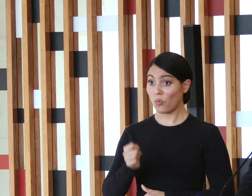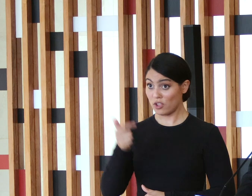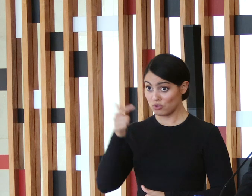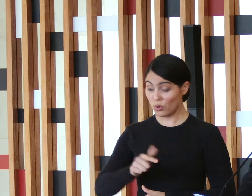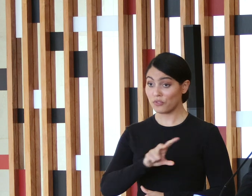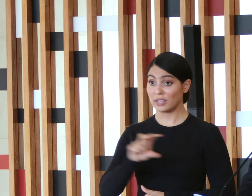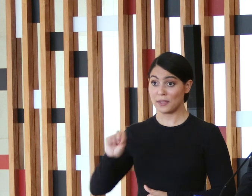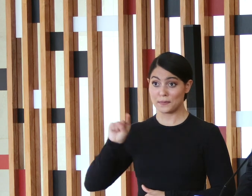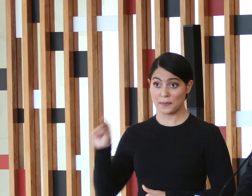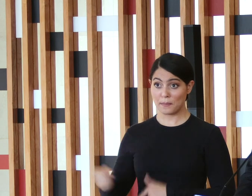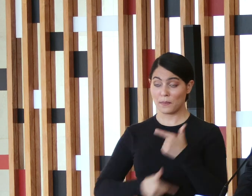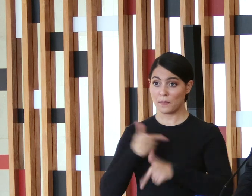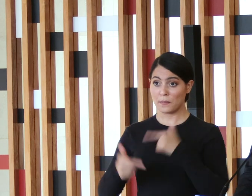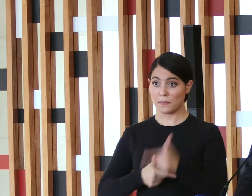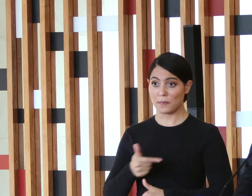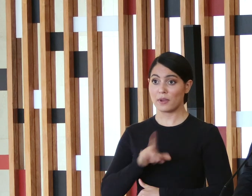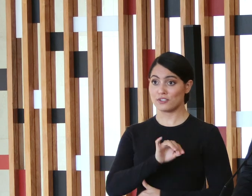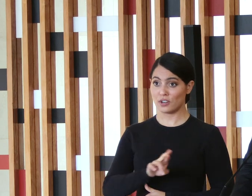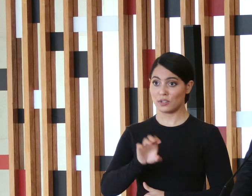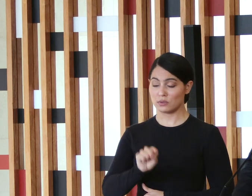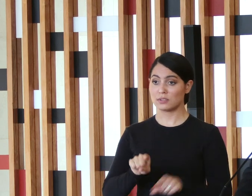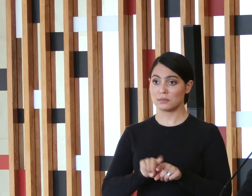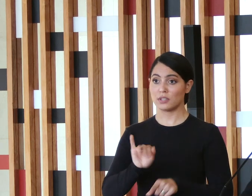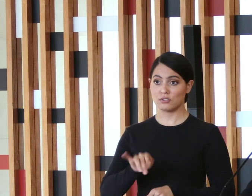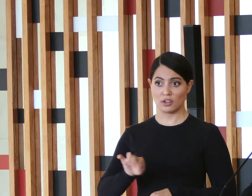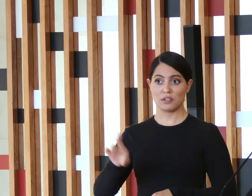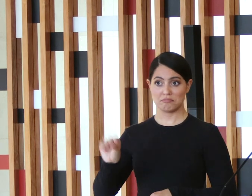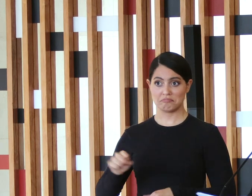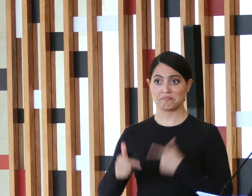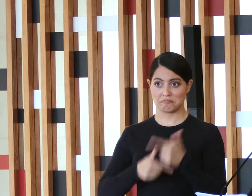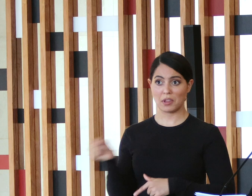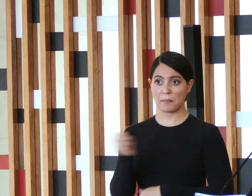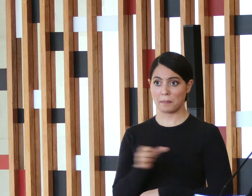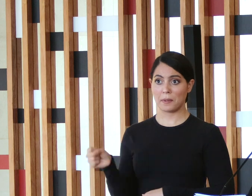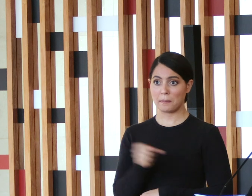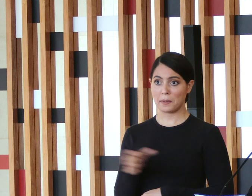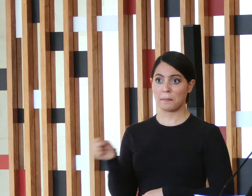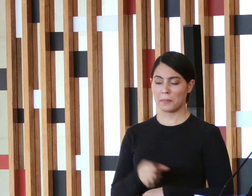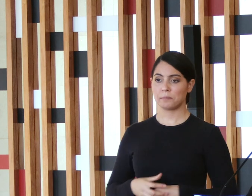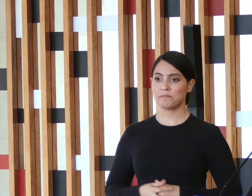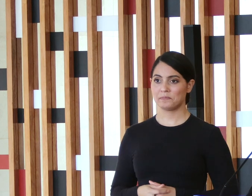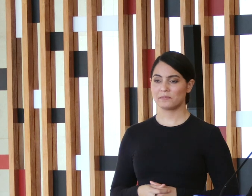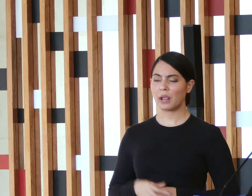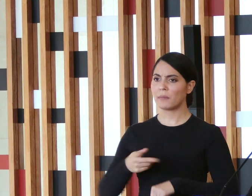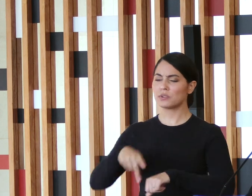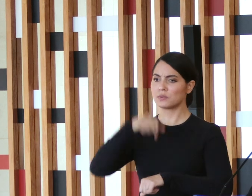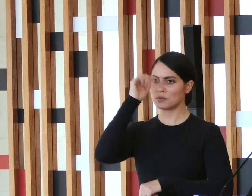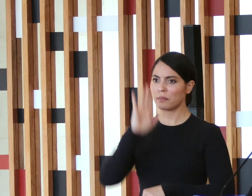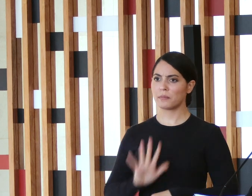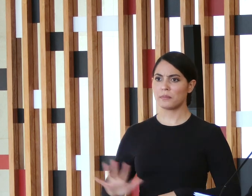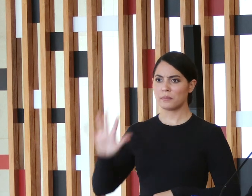meio milhão de empregos diretos e indiretos. O Brasil já ocupa a posição de destaque entre os maiores produtores e